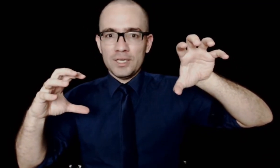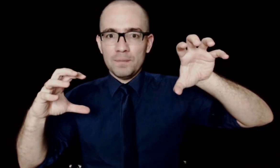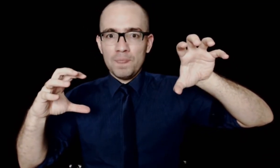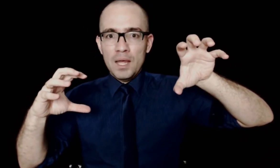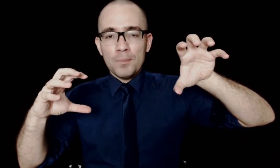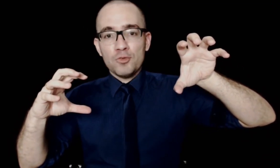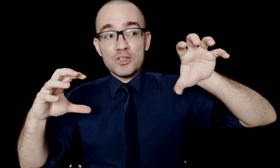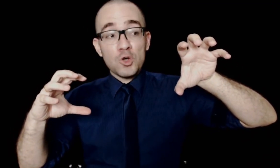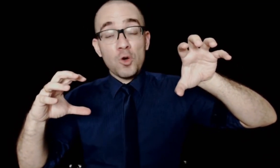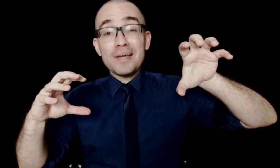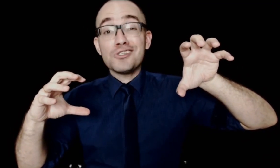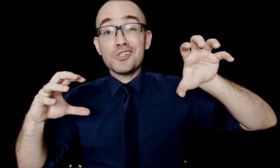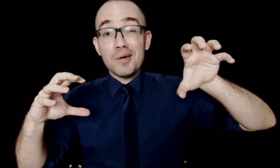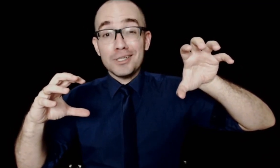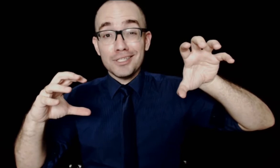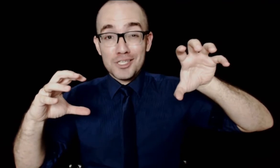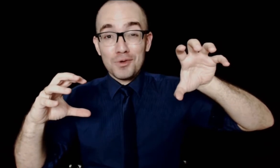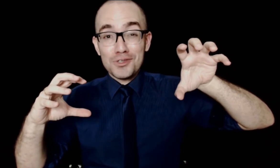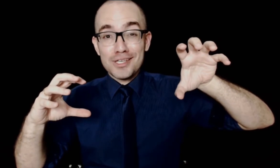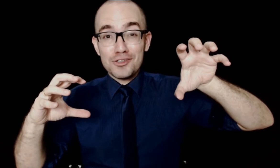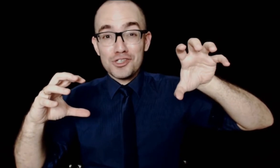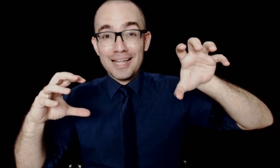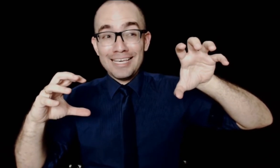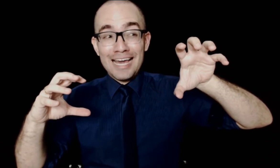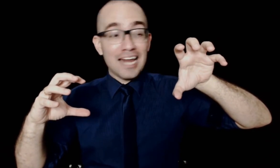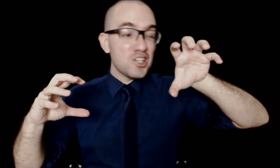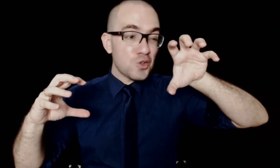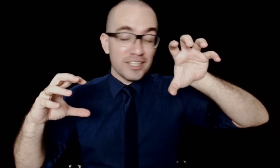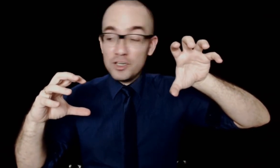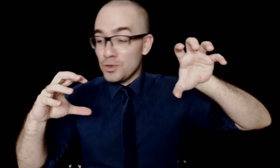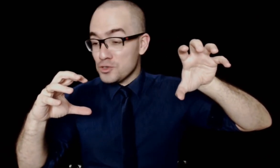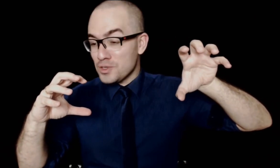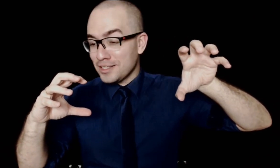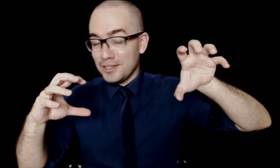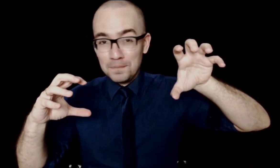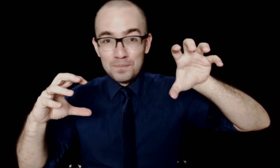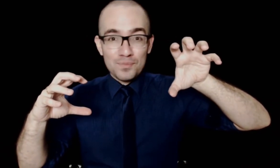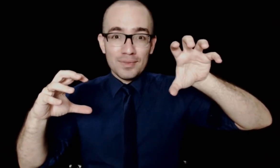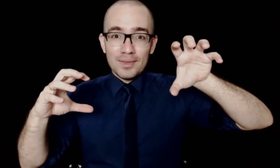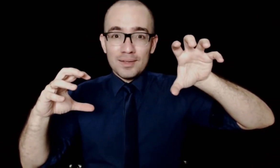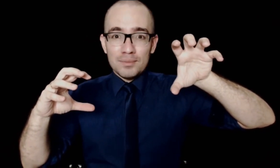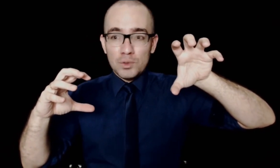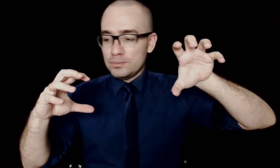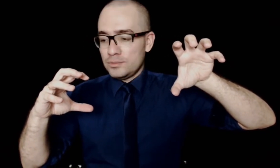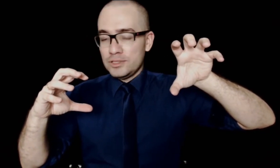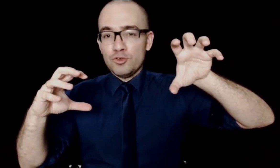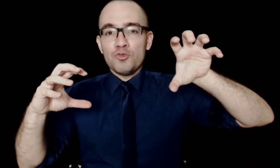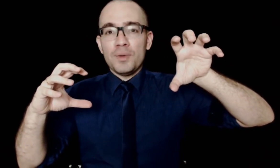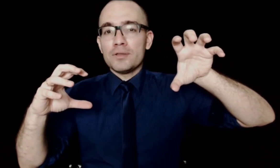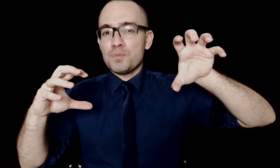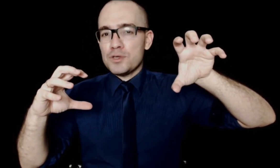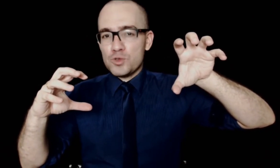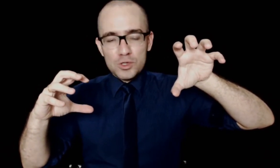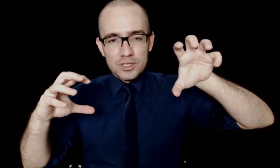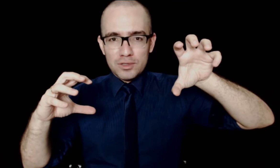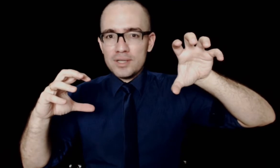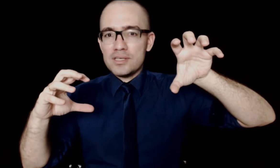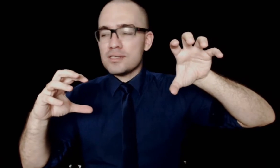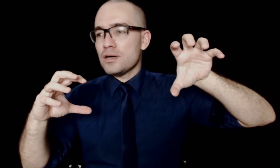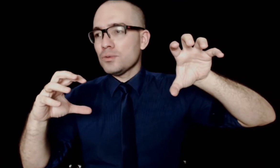Ok. Professor, como é que se chama esse processo de alinhar isso aqui com isso daqui? Bom, desenvolvimento de pessoas dentro da organização,